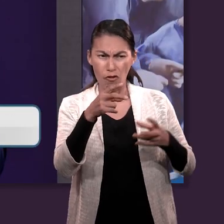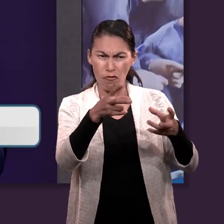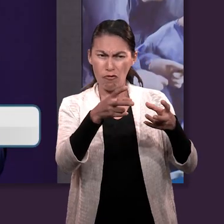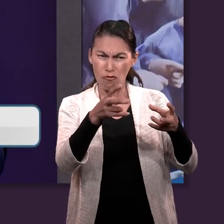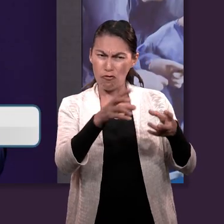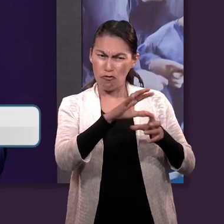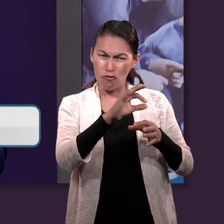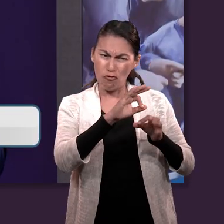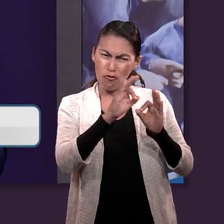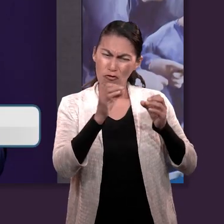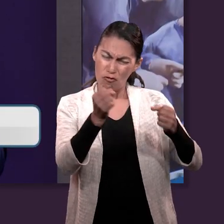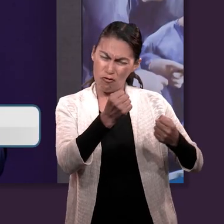28.